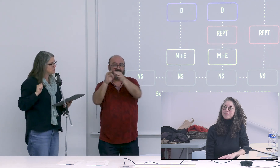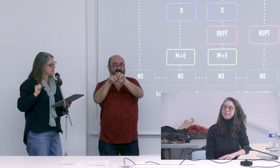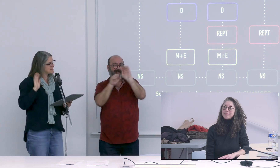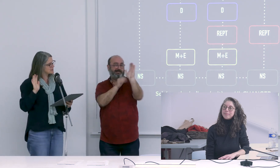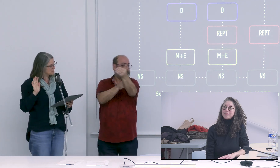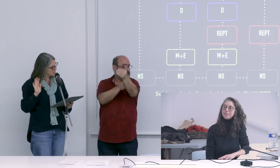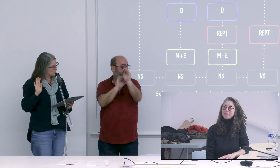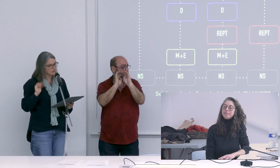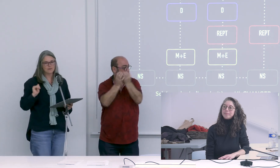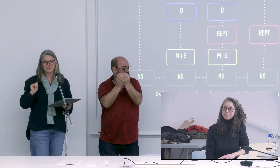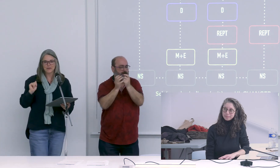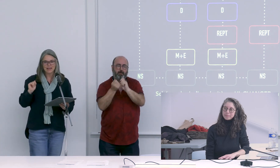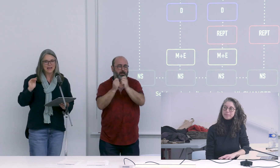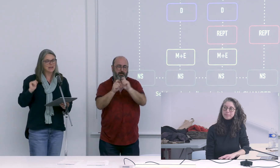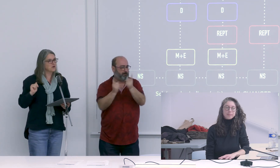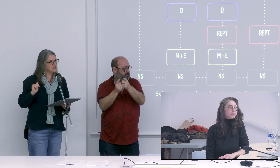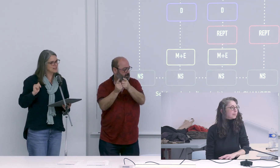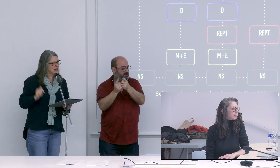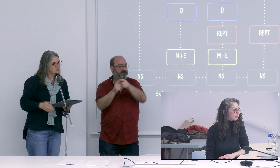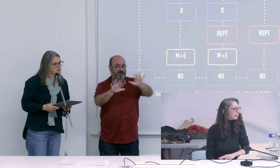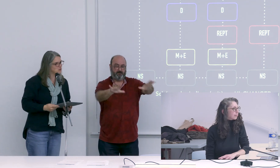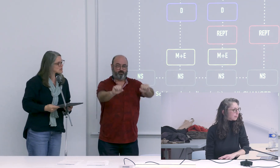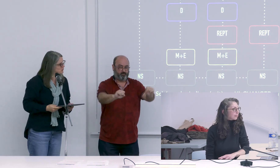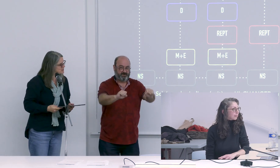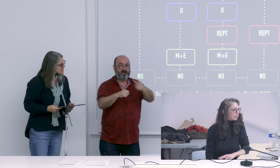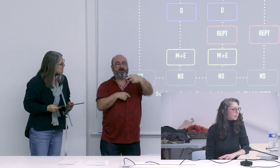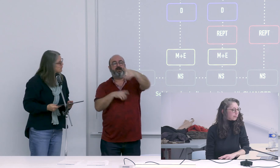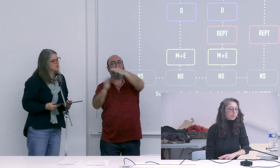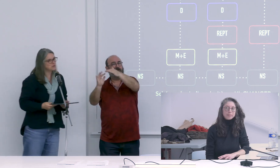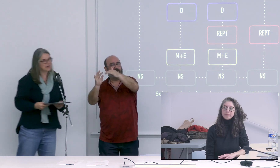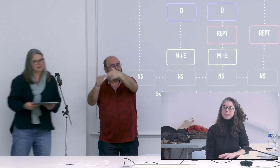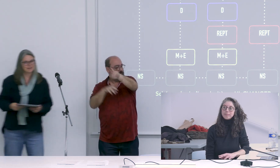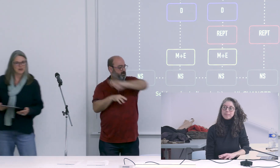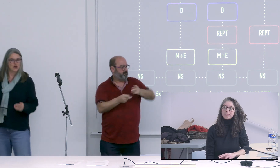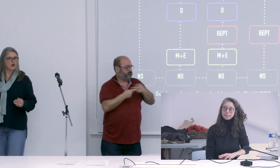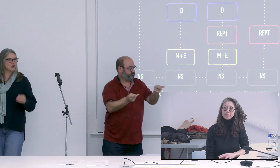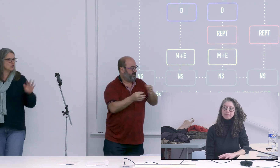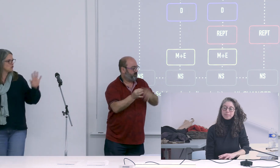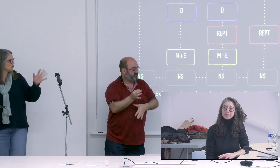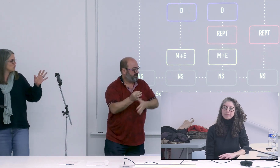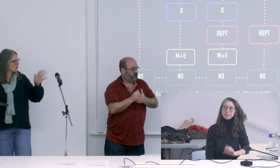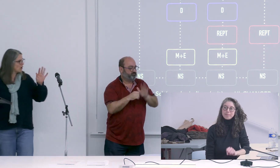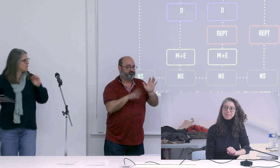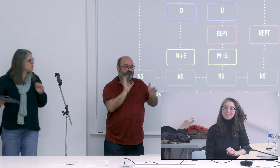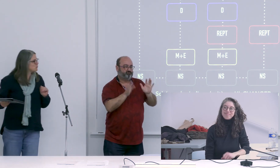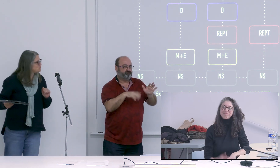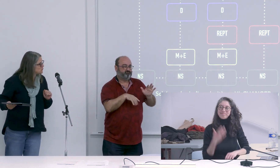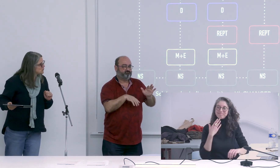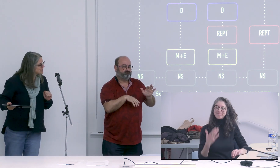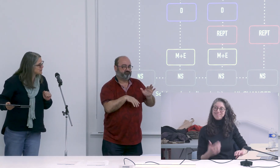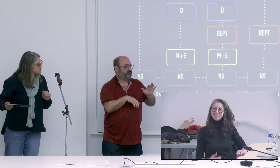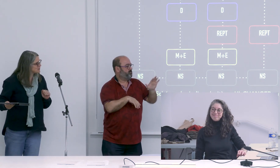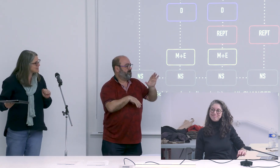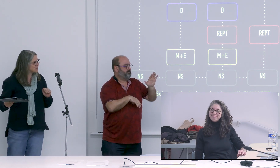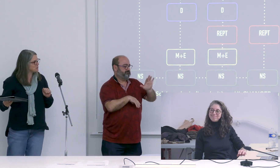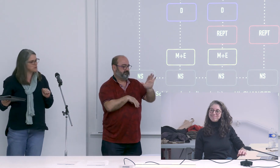kajibi ça sera pas pour longtemps et on viendra pour vous annoncer le résultat dans un peu plus